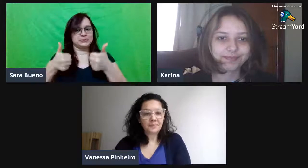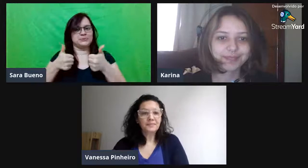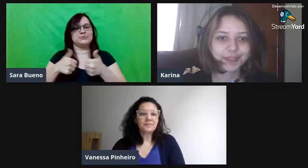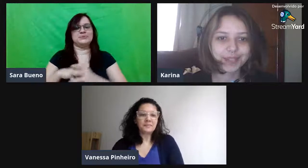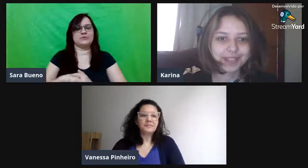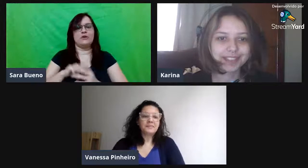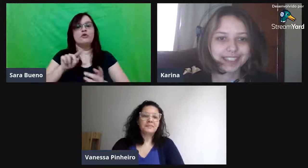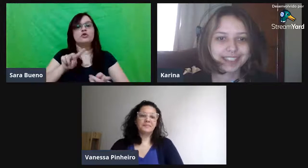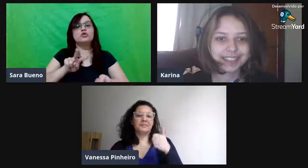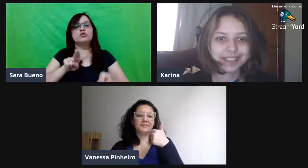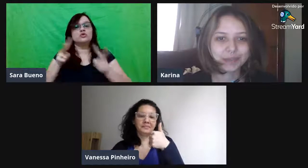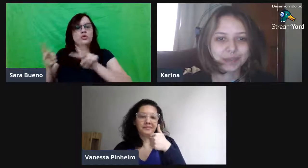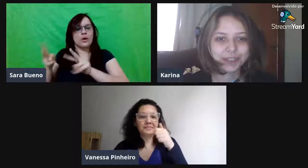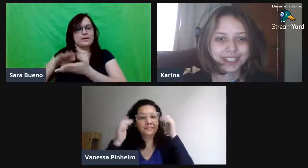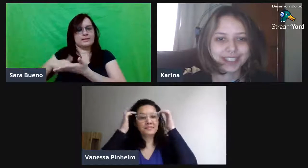Olá, Vanessa, bom dia.